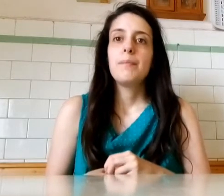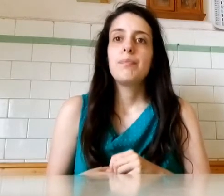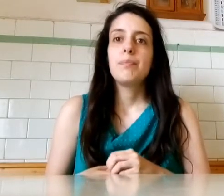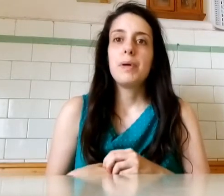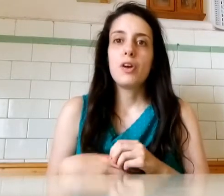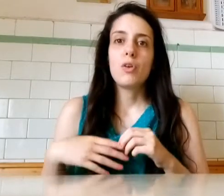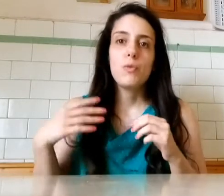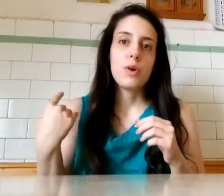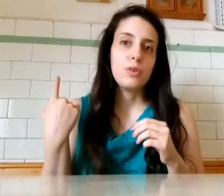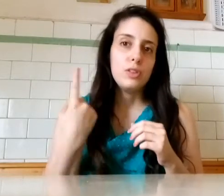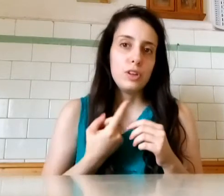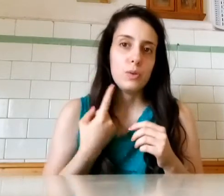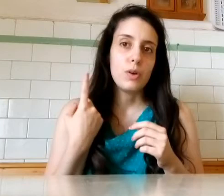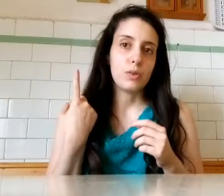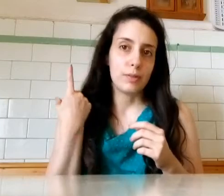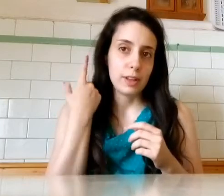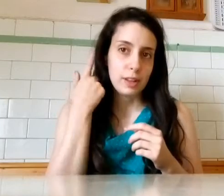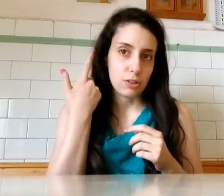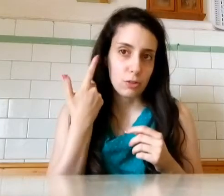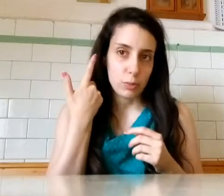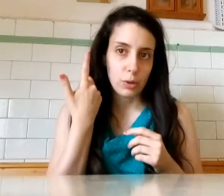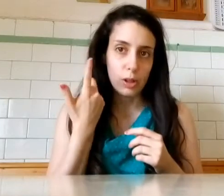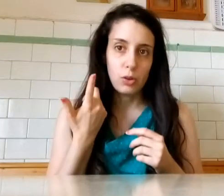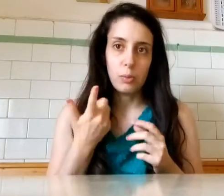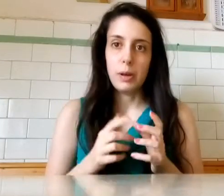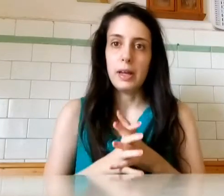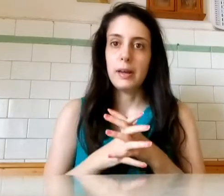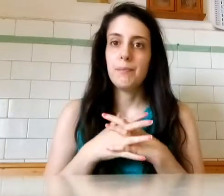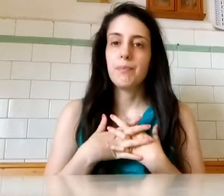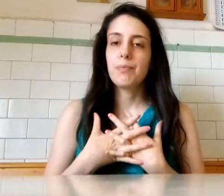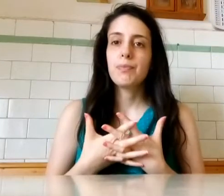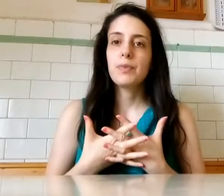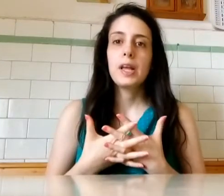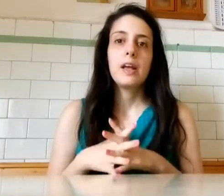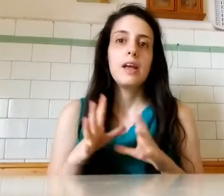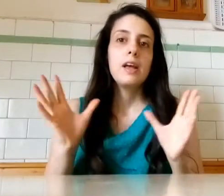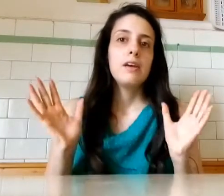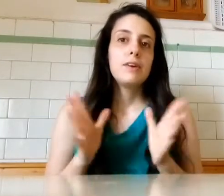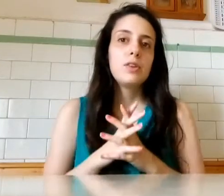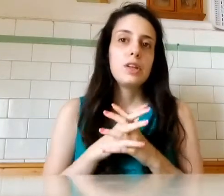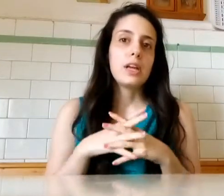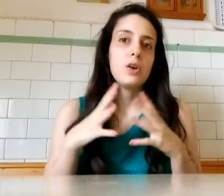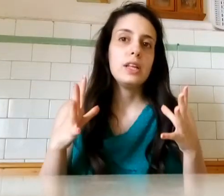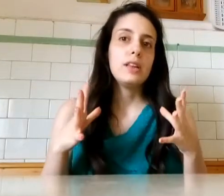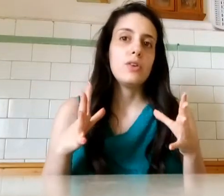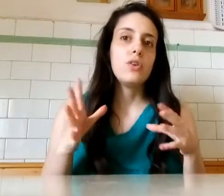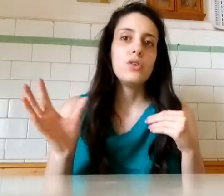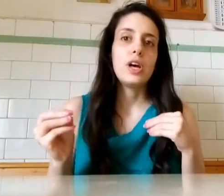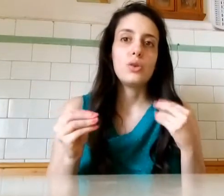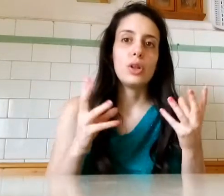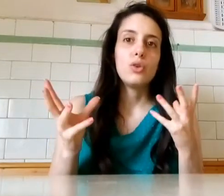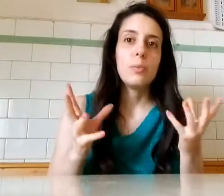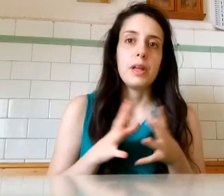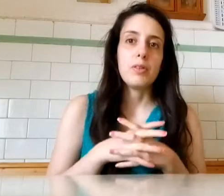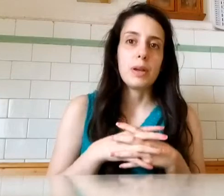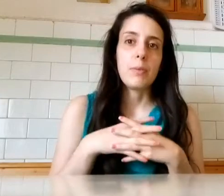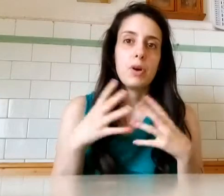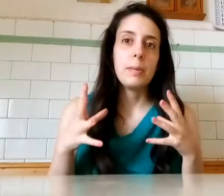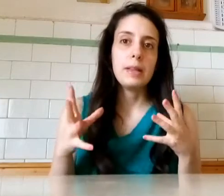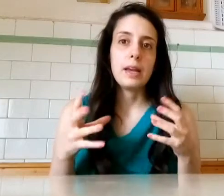Però comunque continuo a non sentirci più tanto bene Fatto sta che all'inizio non le ho dato tanto peso perché può capitare